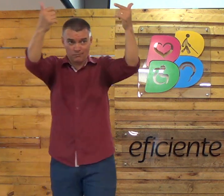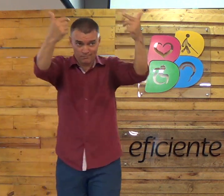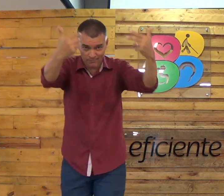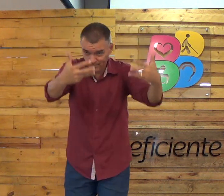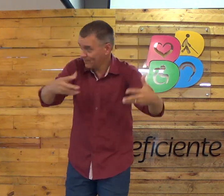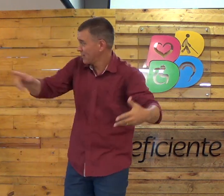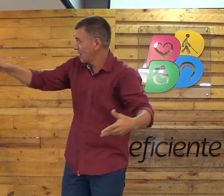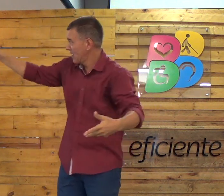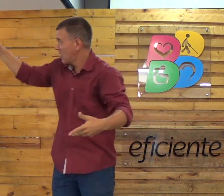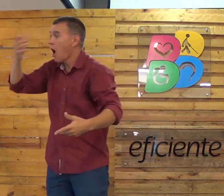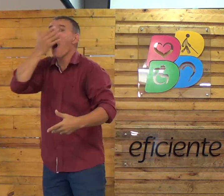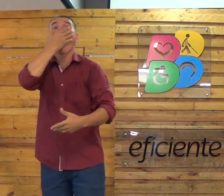Olha só.